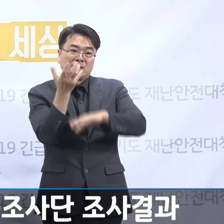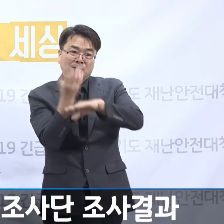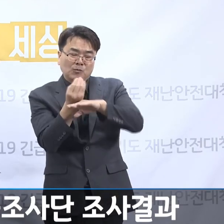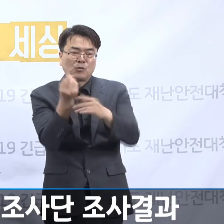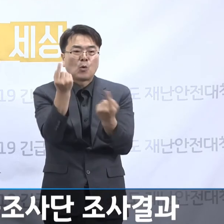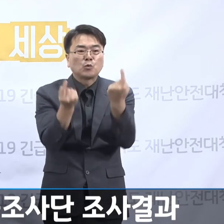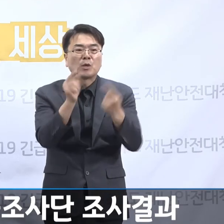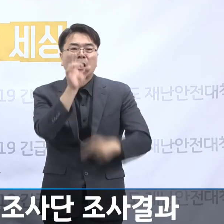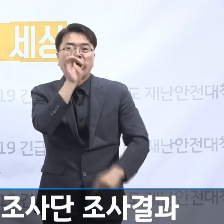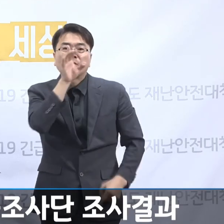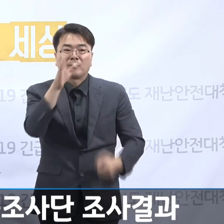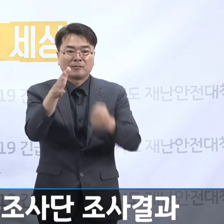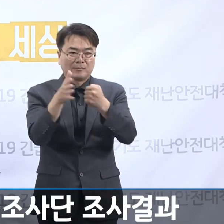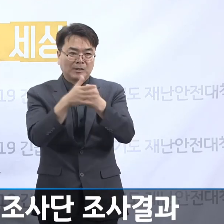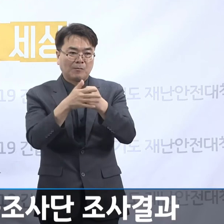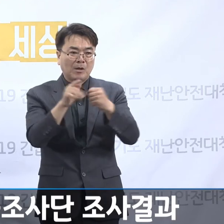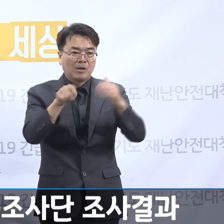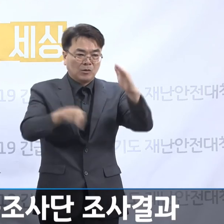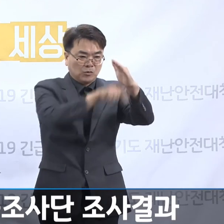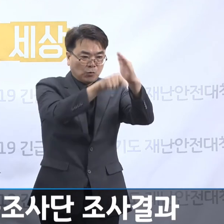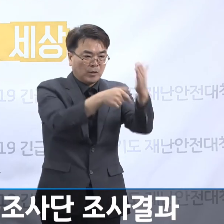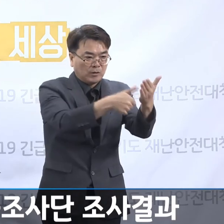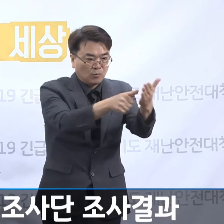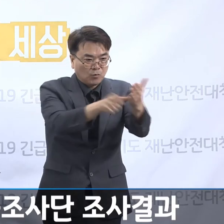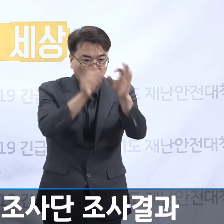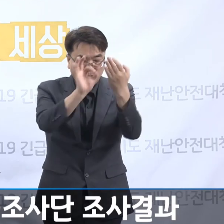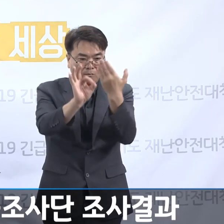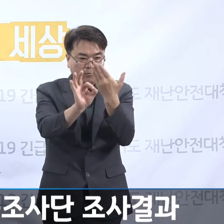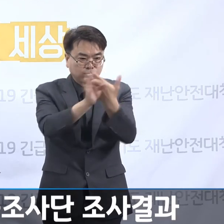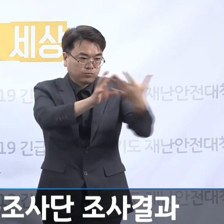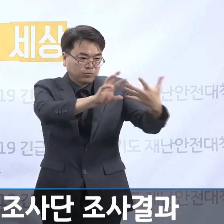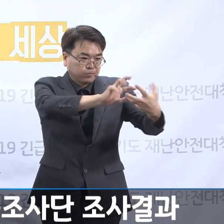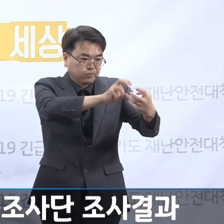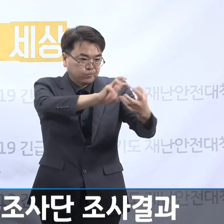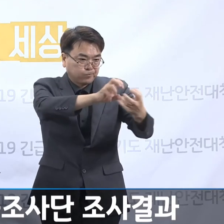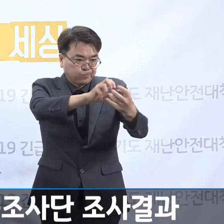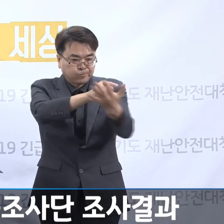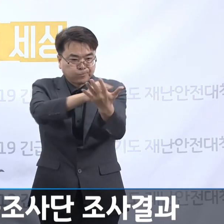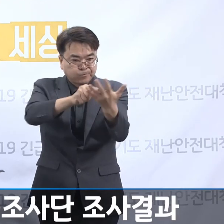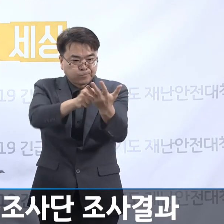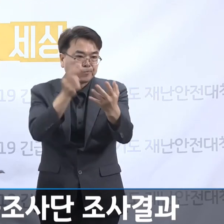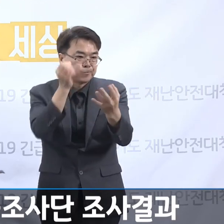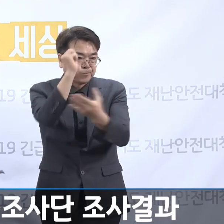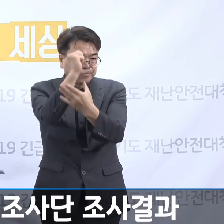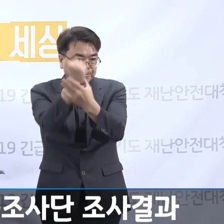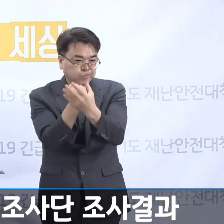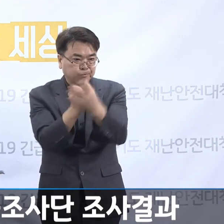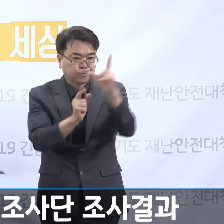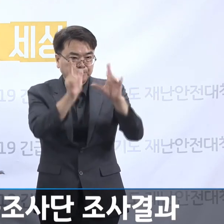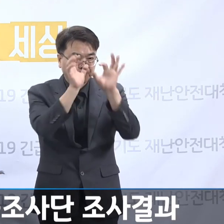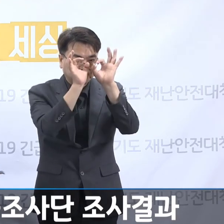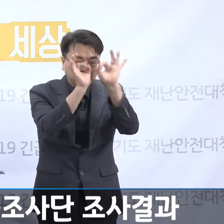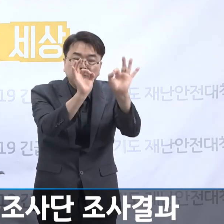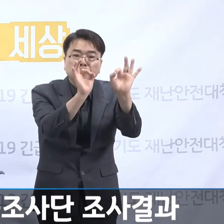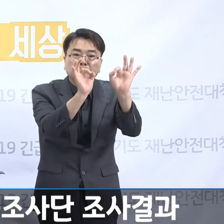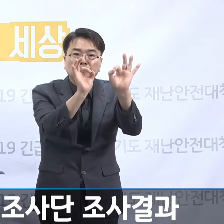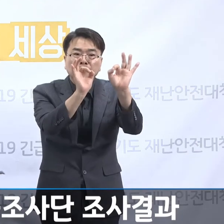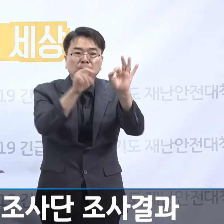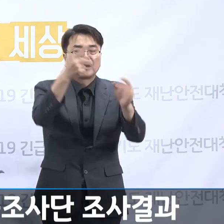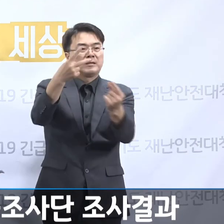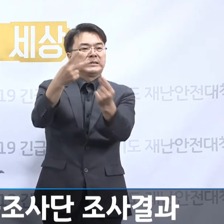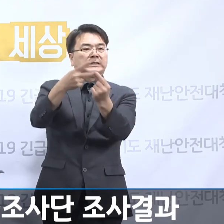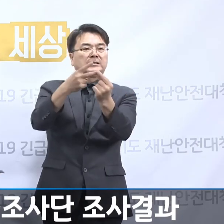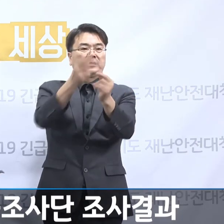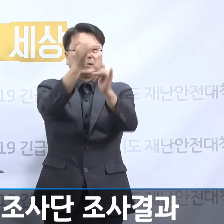일부 원본 기록물이 그 안에서 훼손되고 있기도 합니다. 제2역사관은